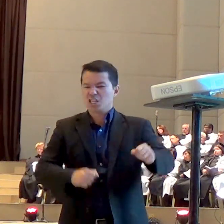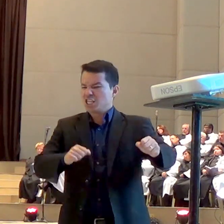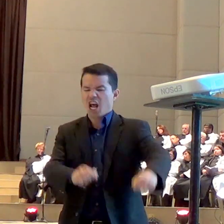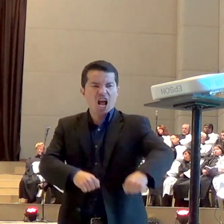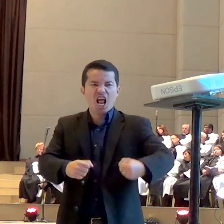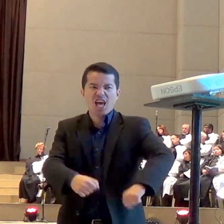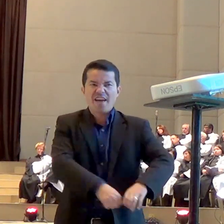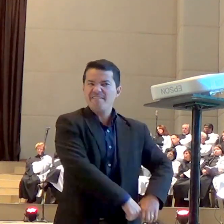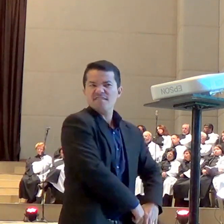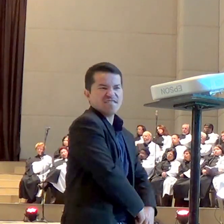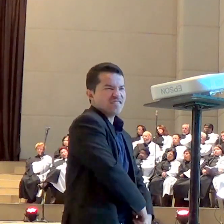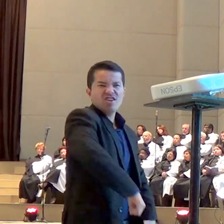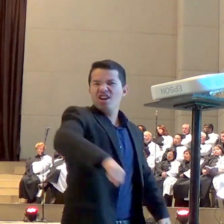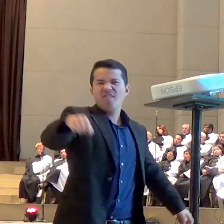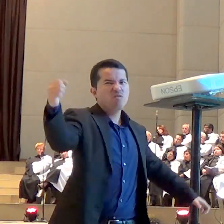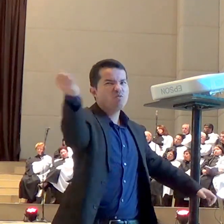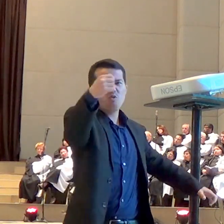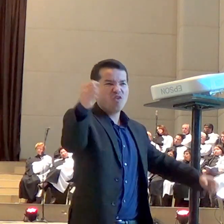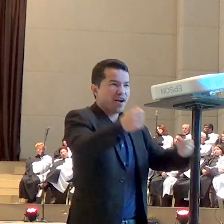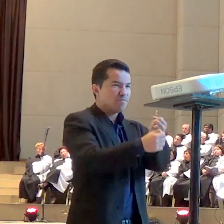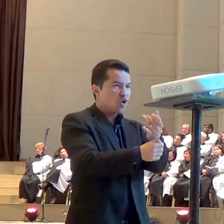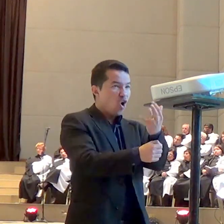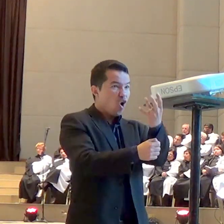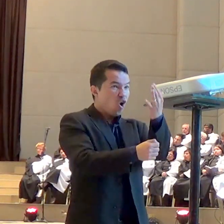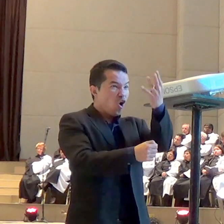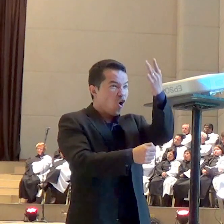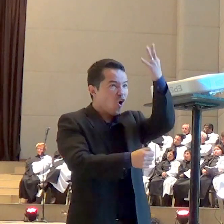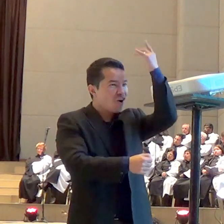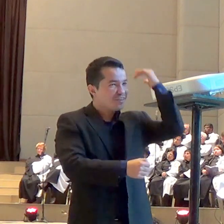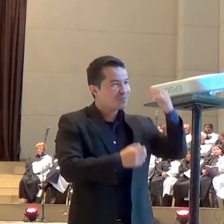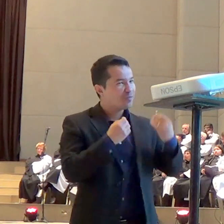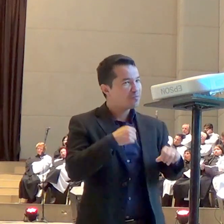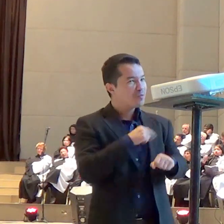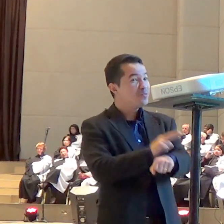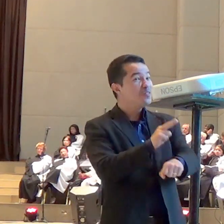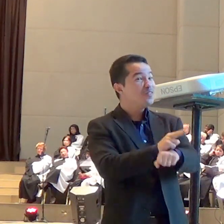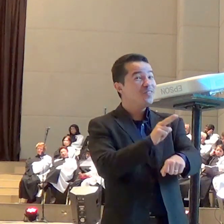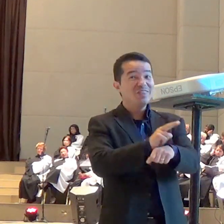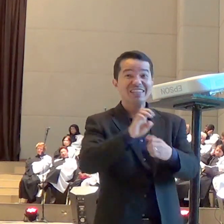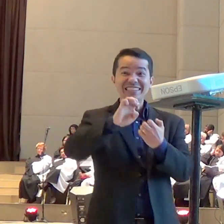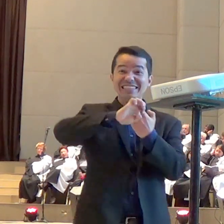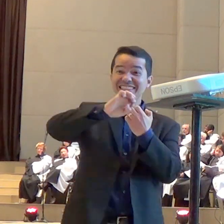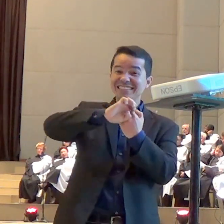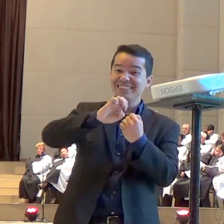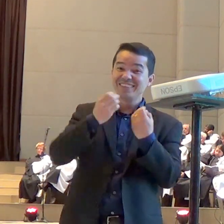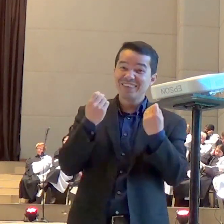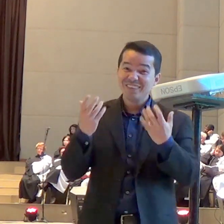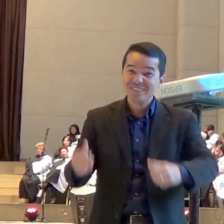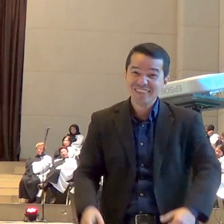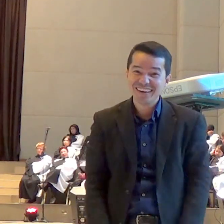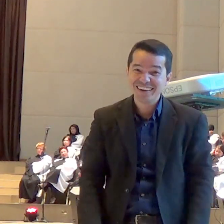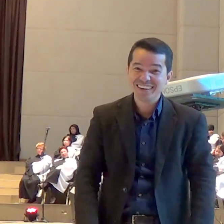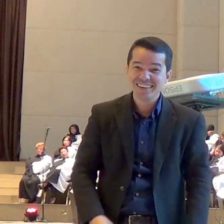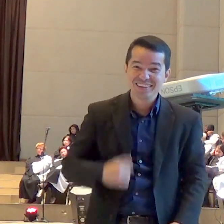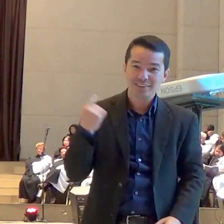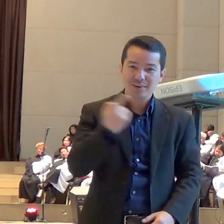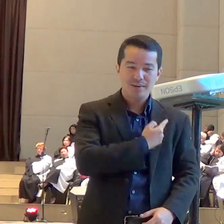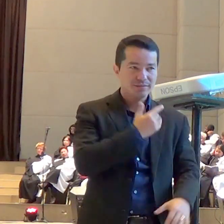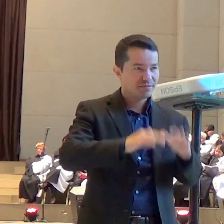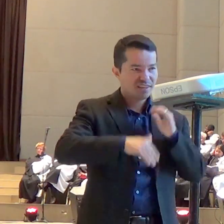à volta do seu servo nem sempre a gente vê mas os anjos estão ali